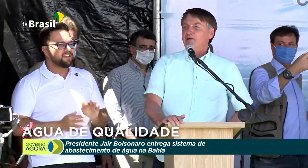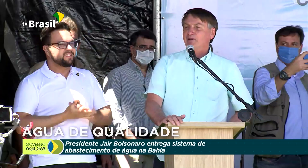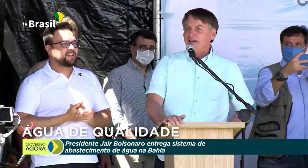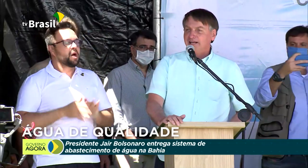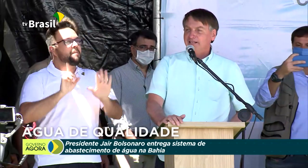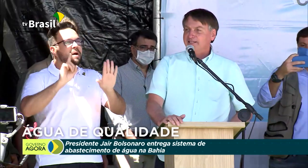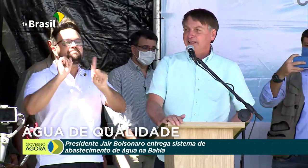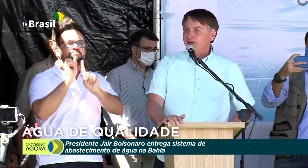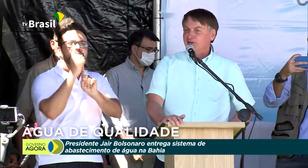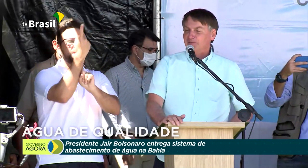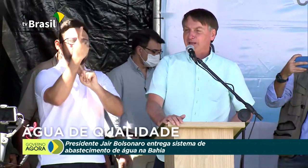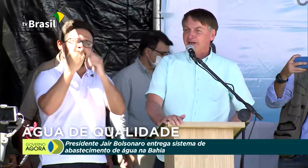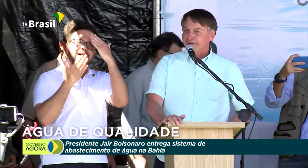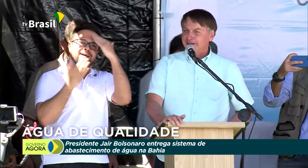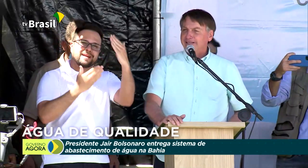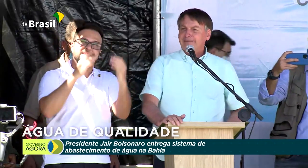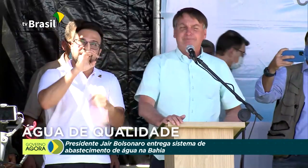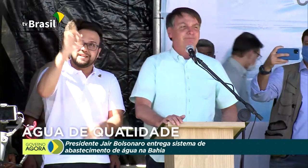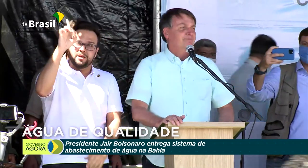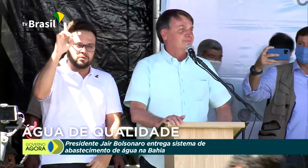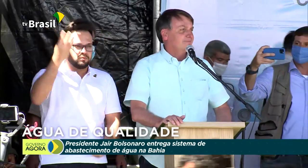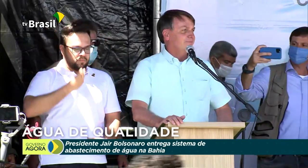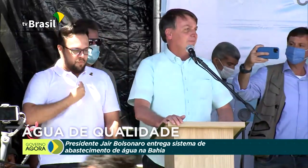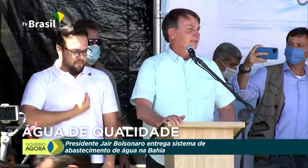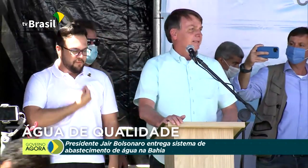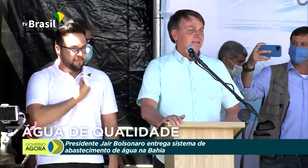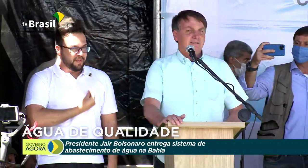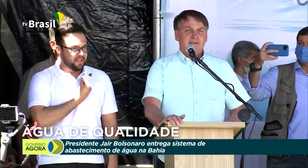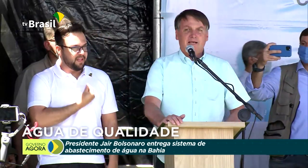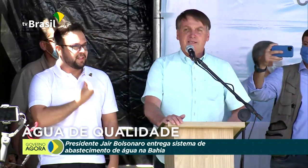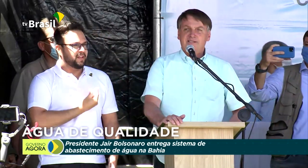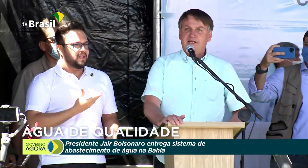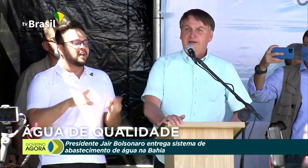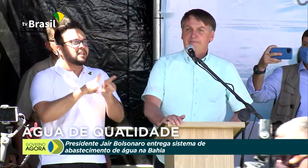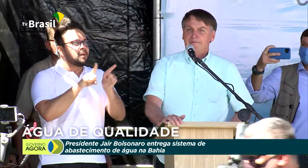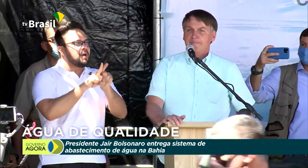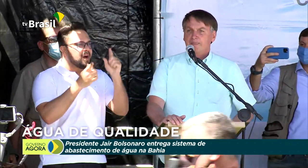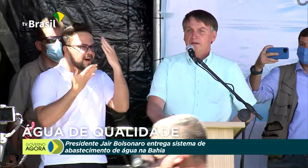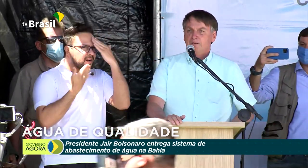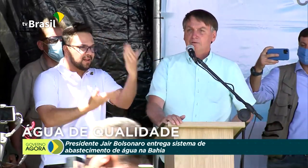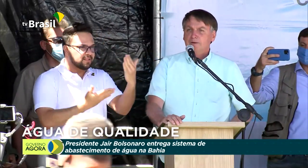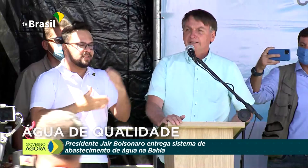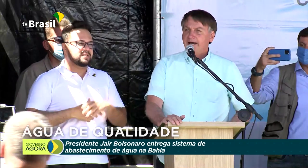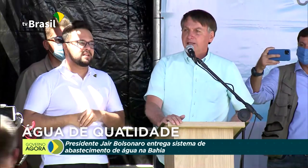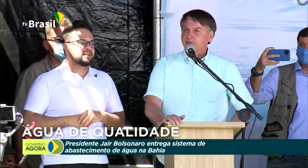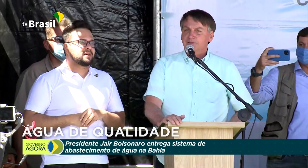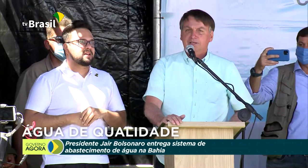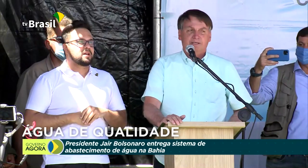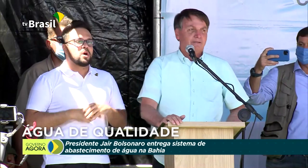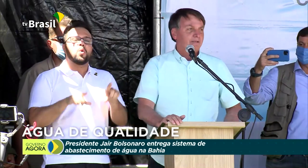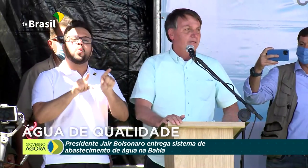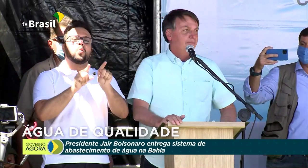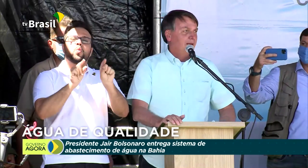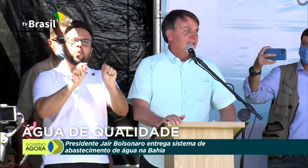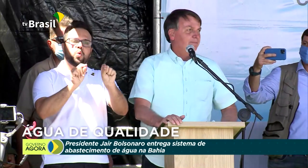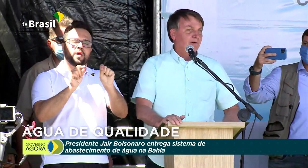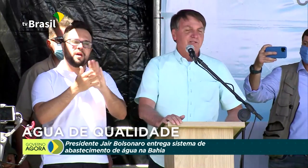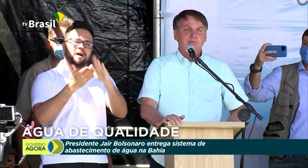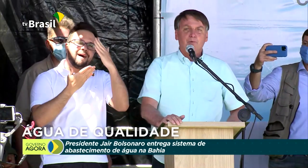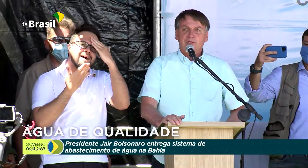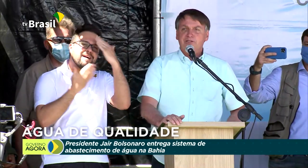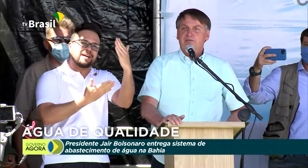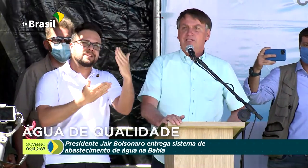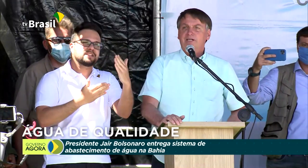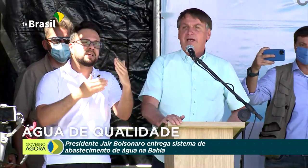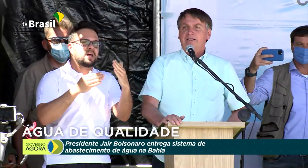qualquer coisa, eu quero agradecer a Deus pela minha vida e agradecer o mandato que, pelas